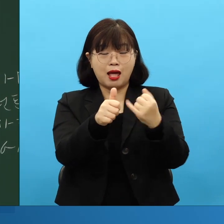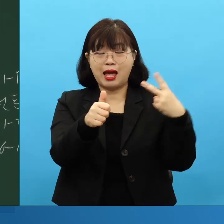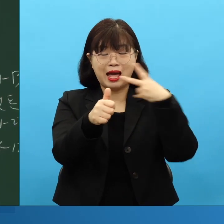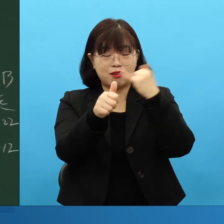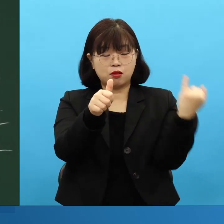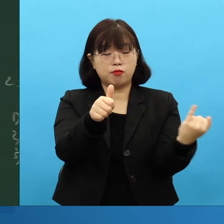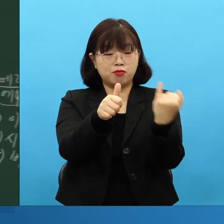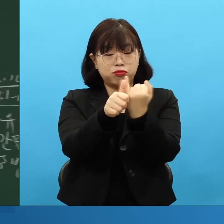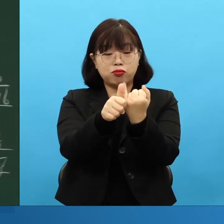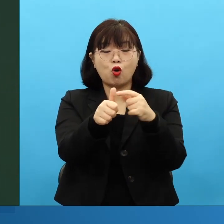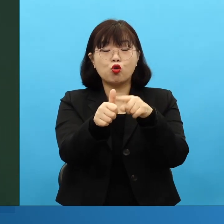그래서